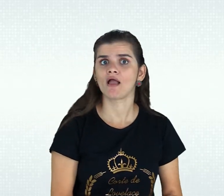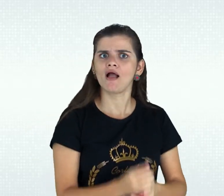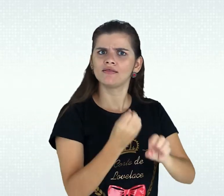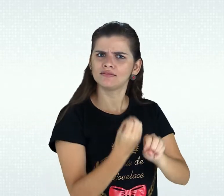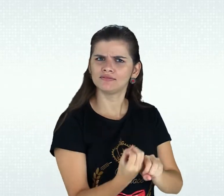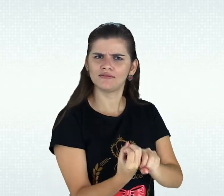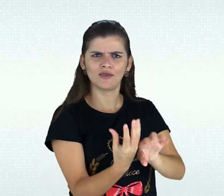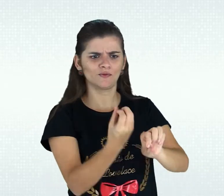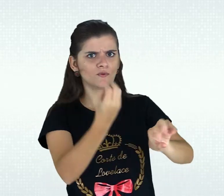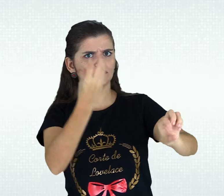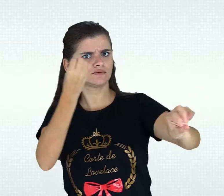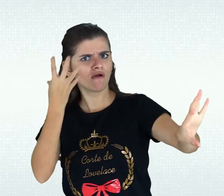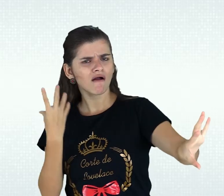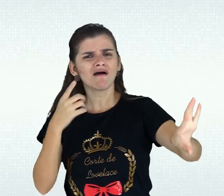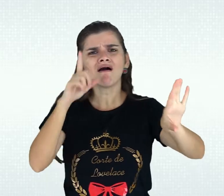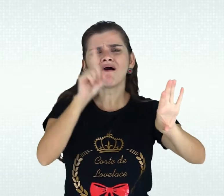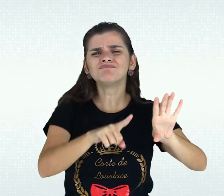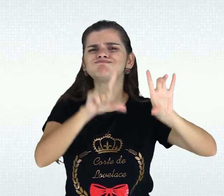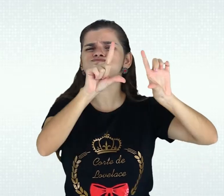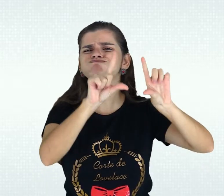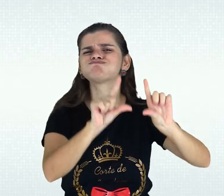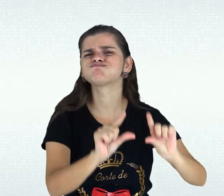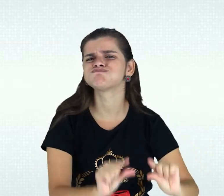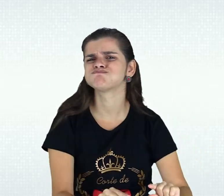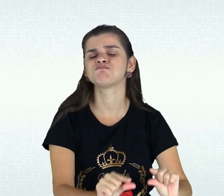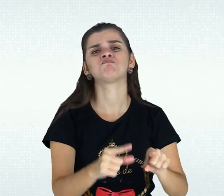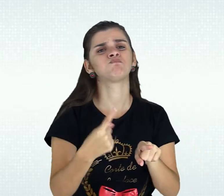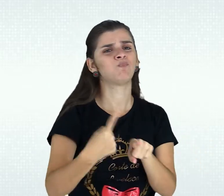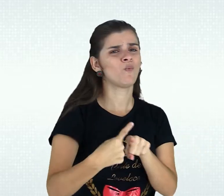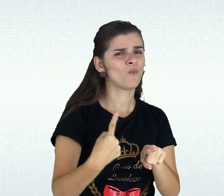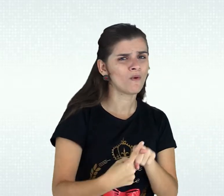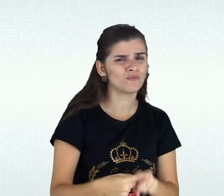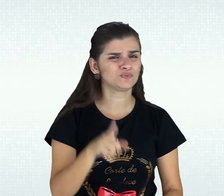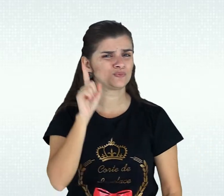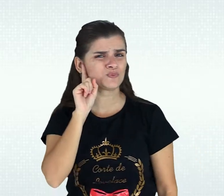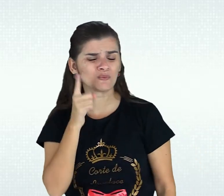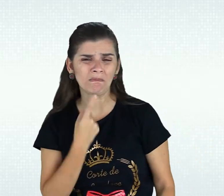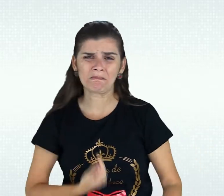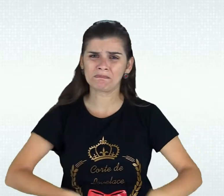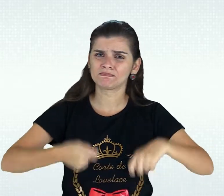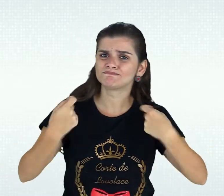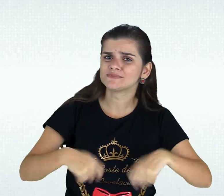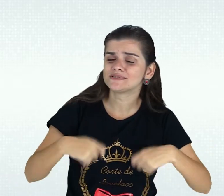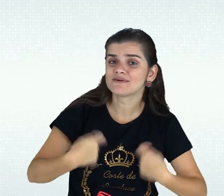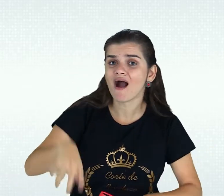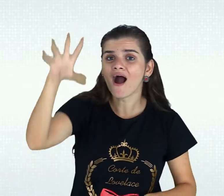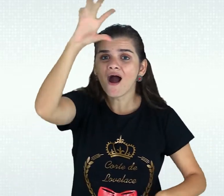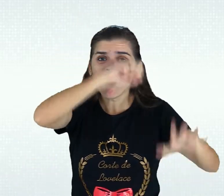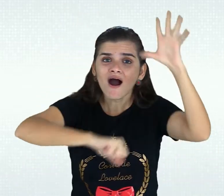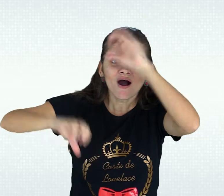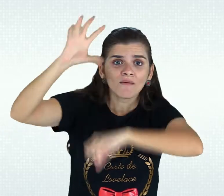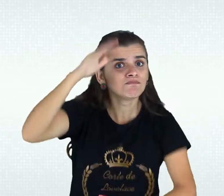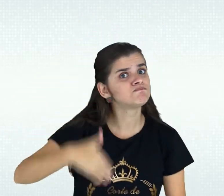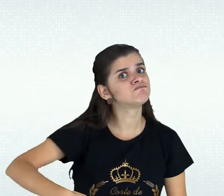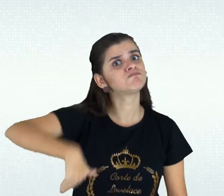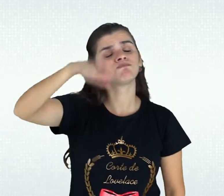Sinto que o tempo do curso pela educação à distância foi breve em relação ao sujeito surdo, pois o mesmo